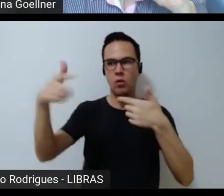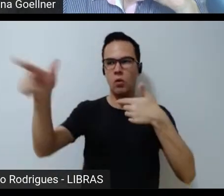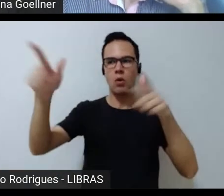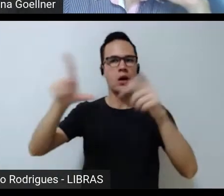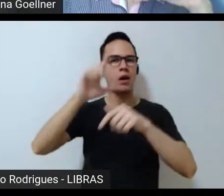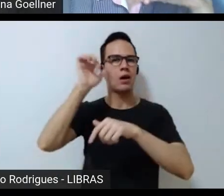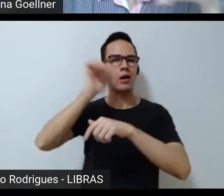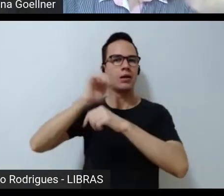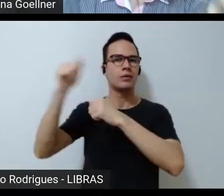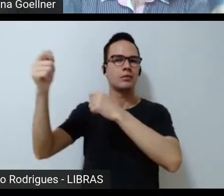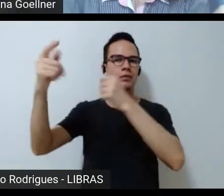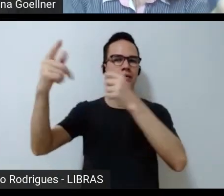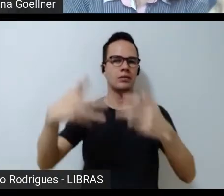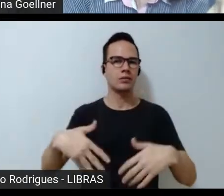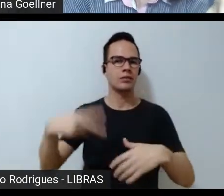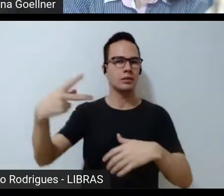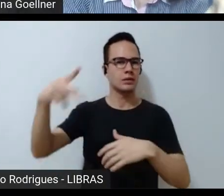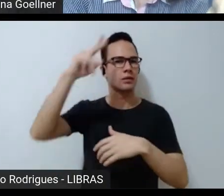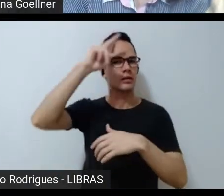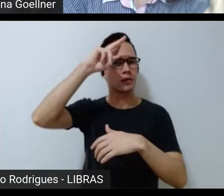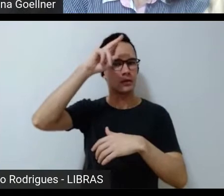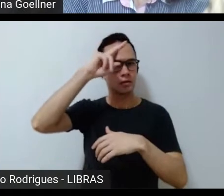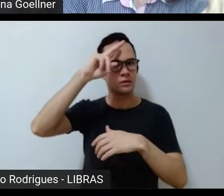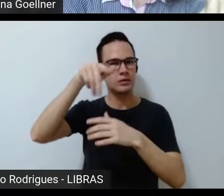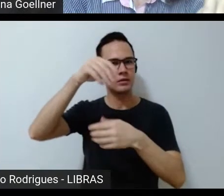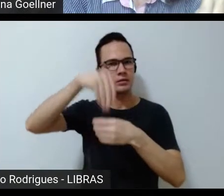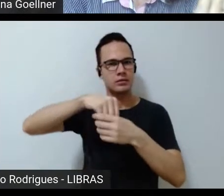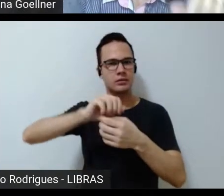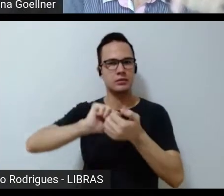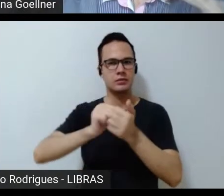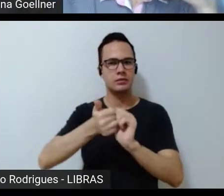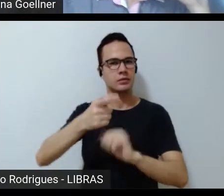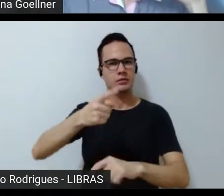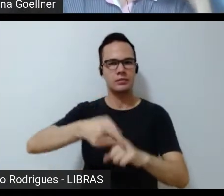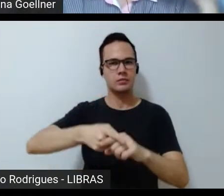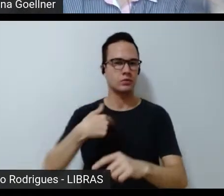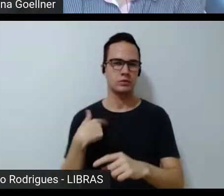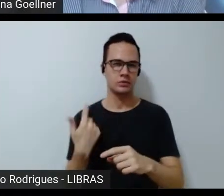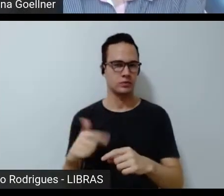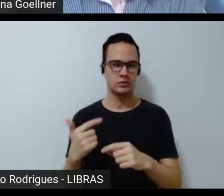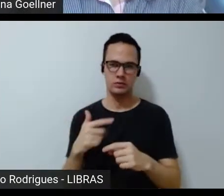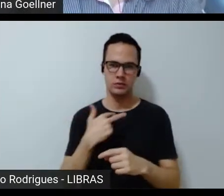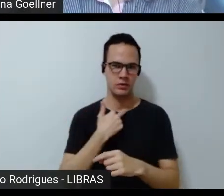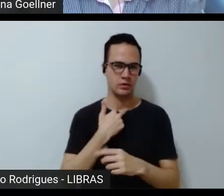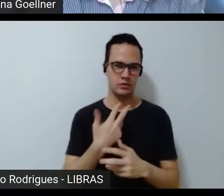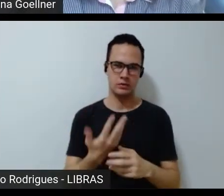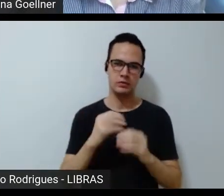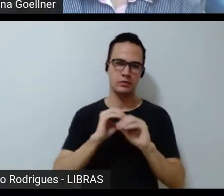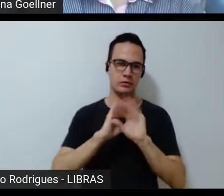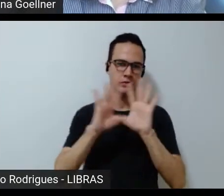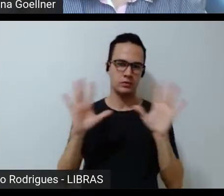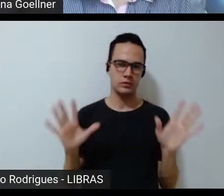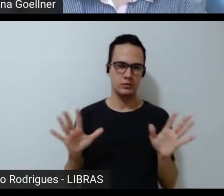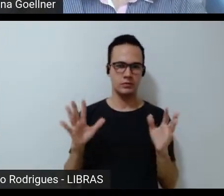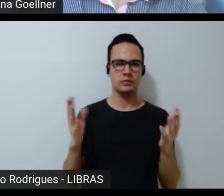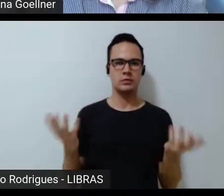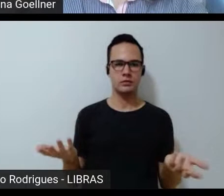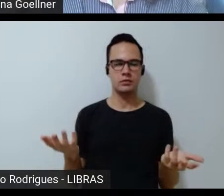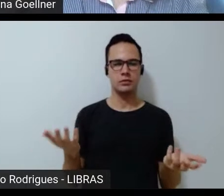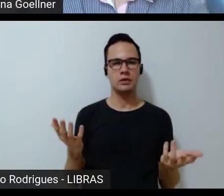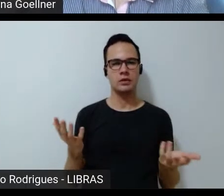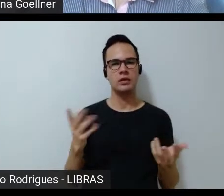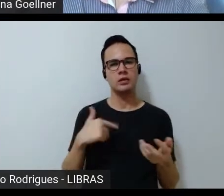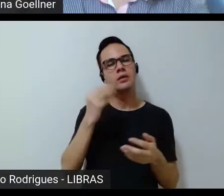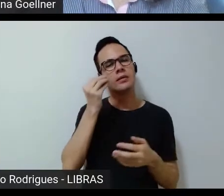falarem sobre as histórias de mulheres nos esportes porque a gente não tinha essa possibilidade obviamente que claro tentando